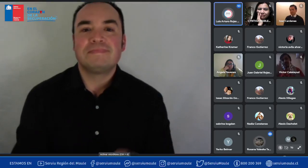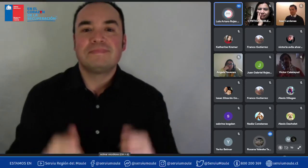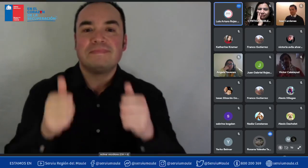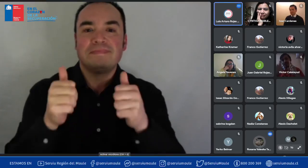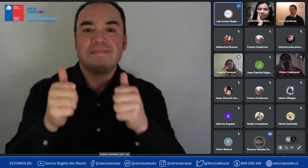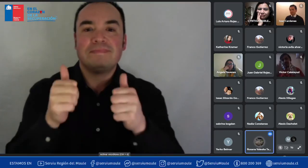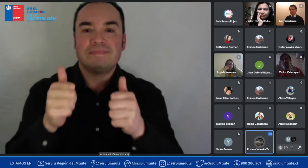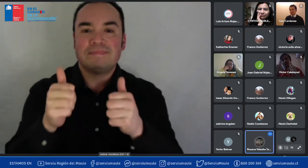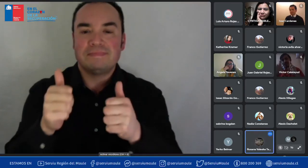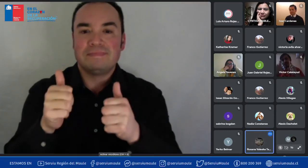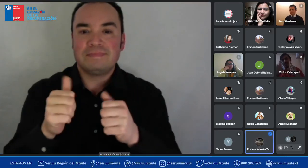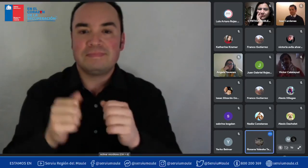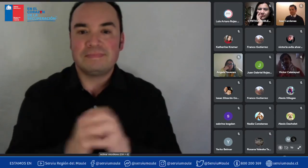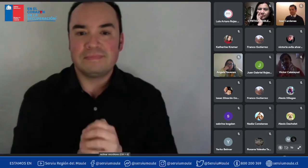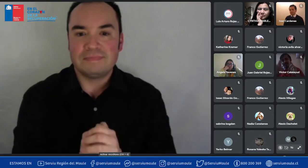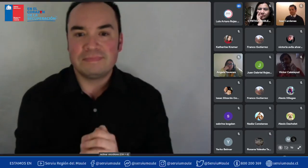déme un segundo Rosana por favor